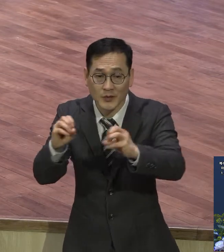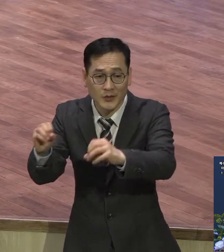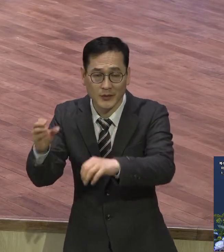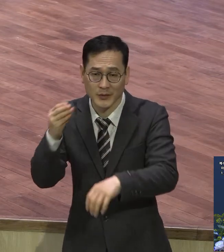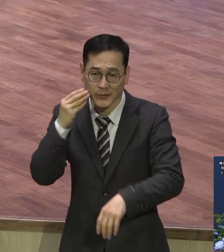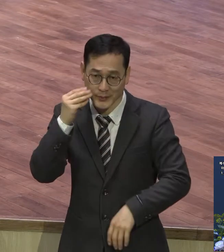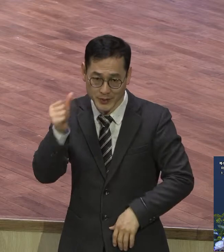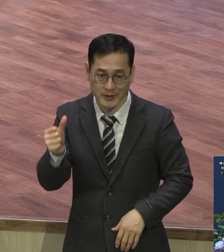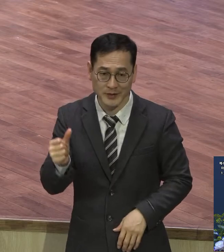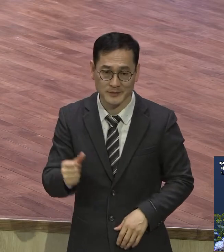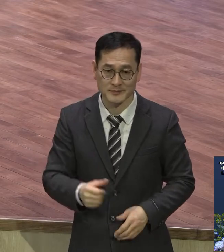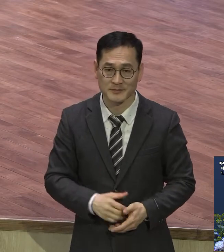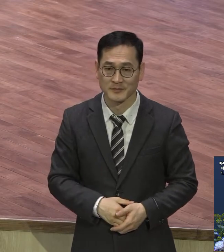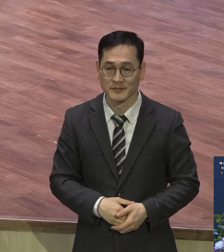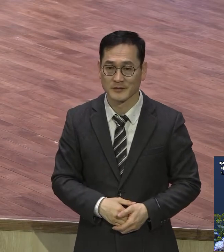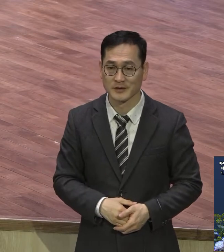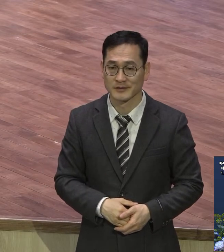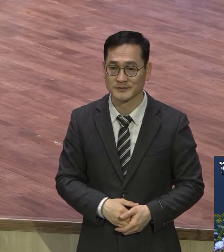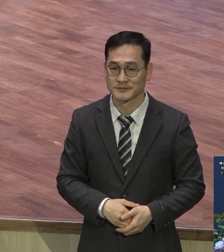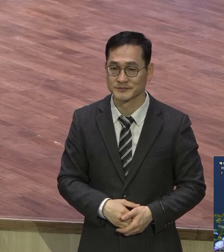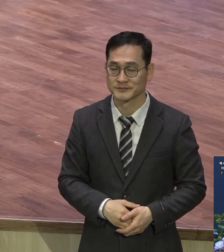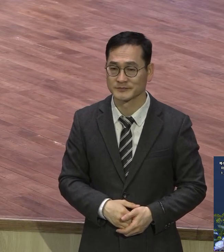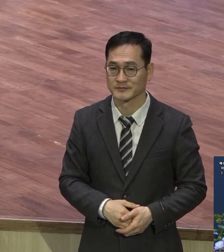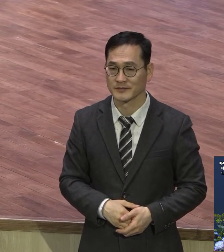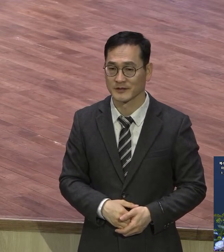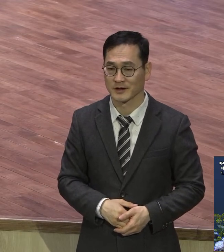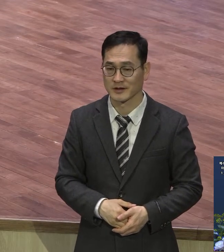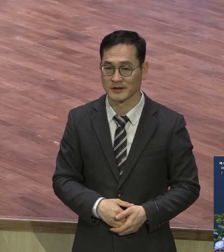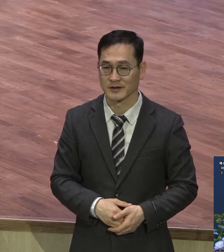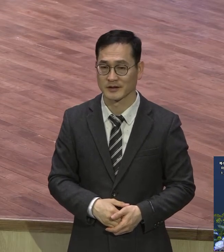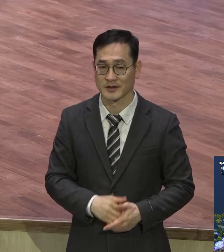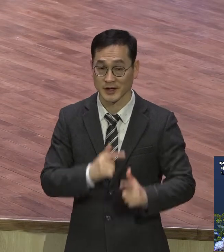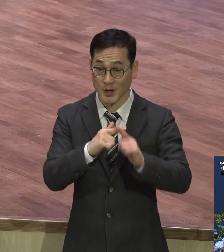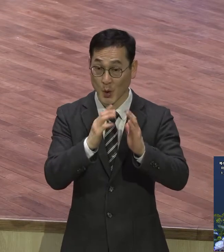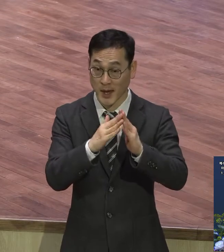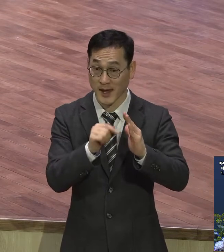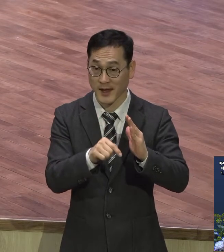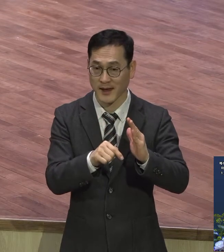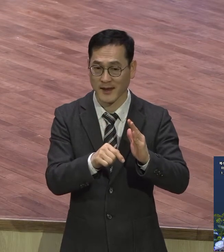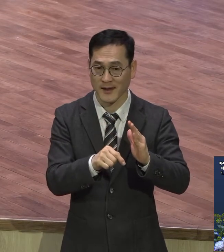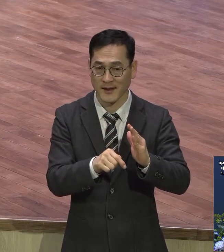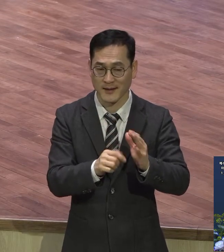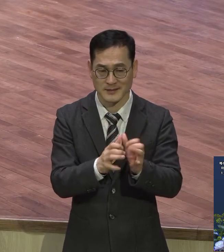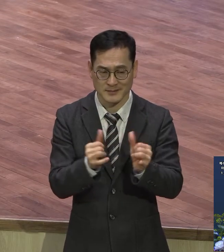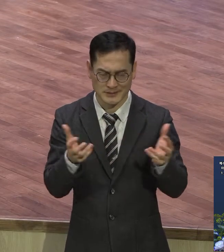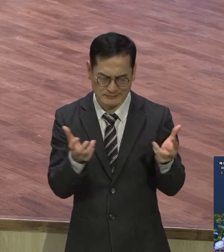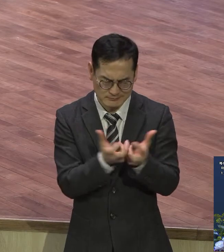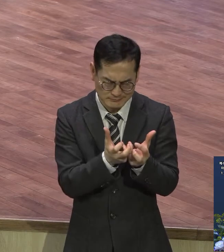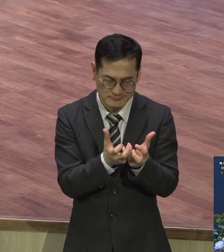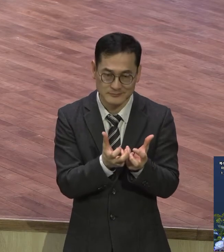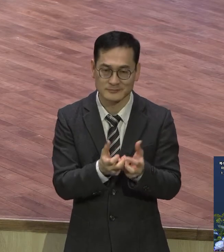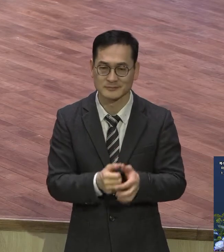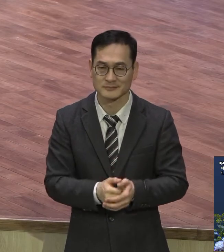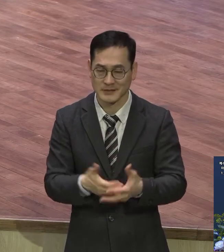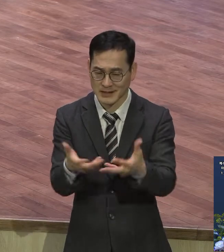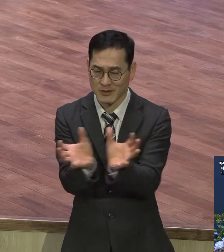그렇지 교회 부흥이 되고 기관 부흥이 되고 지역 부흥이 되는데 그 지도하는 교육자